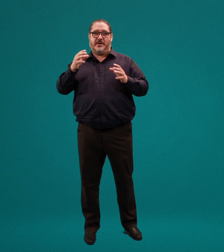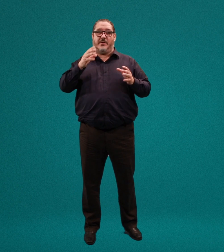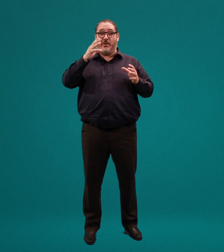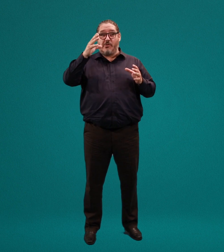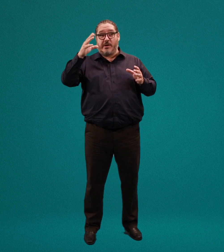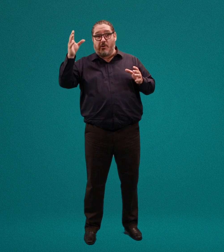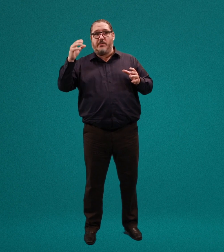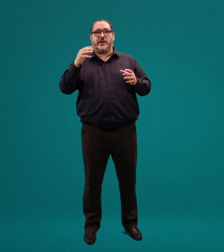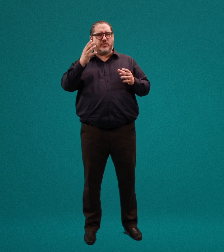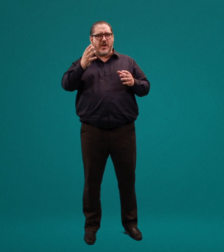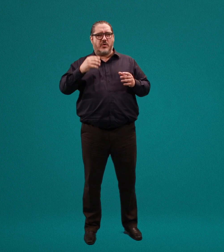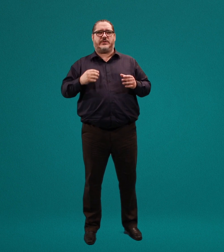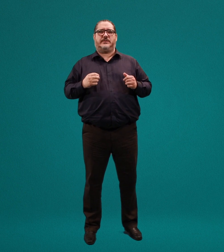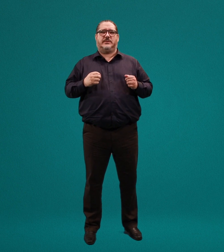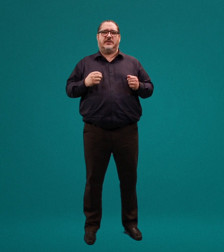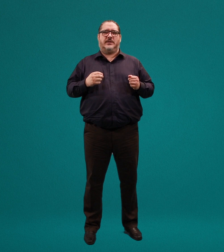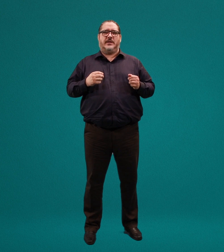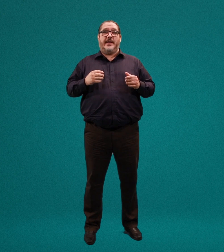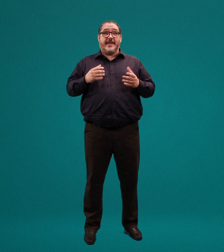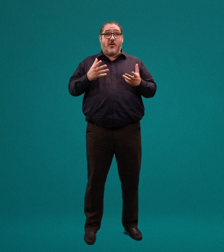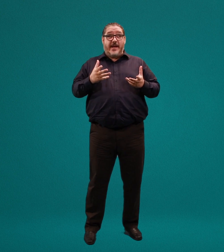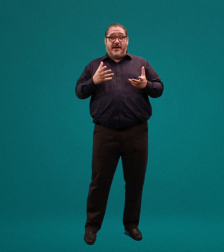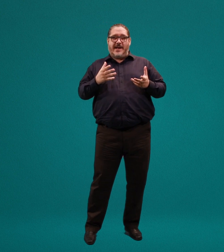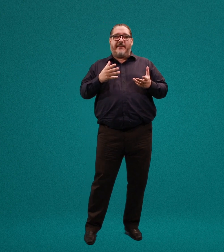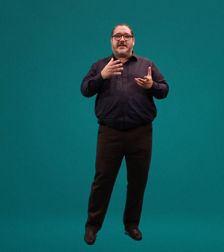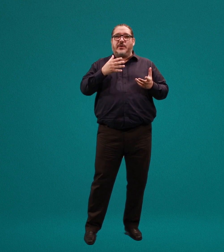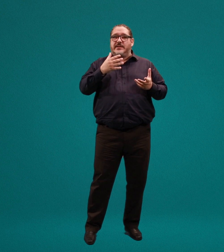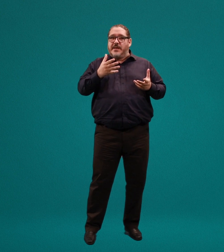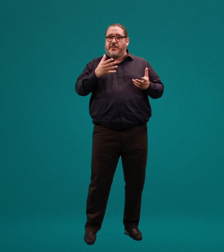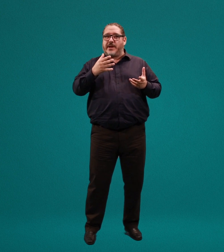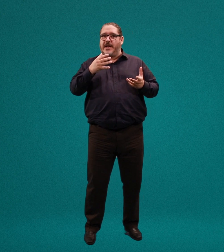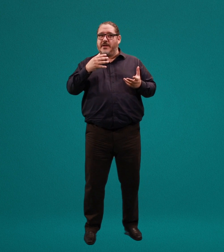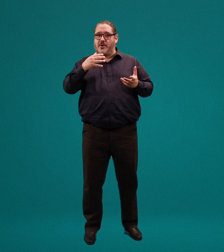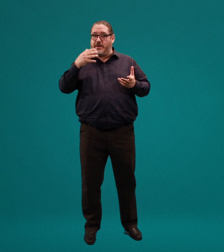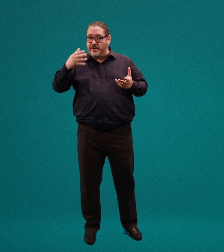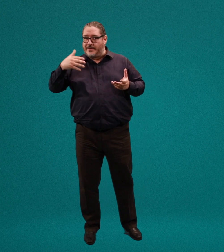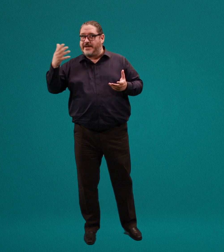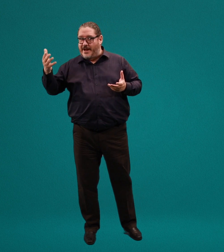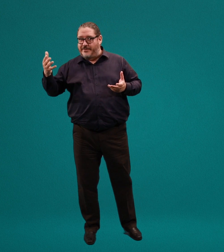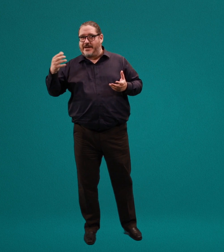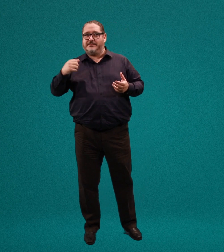el BWW, que ustedes conocen. Y con él, la navegación en tiempo real y con interfase gráfica.